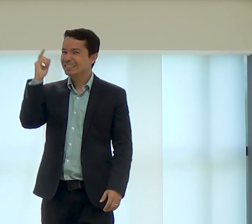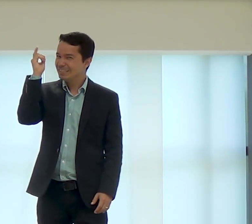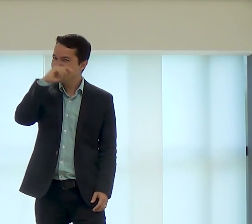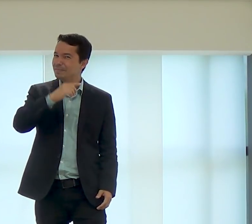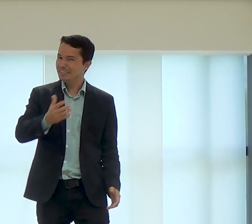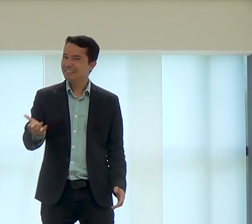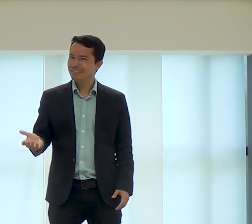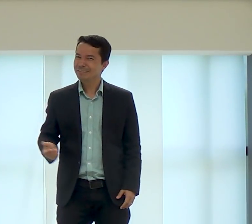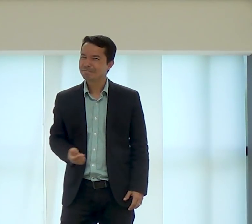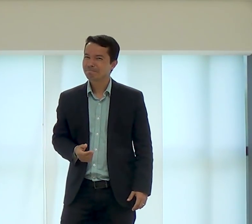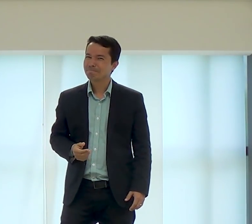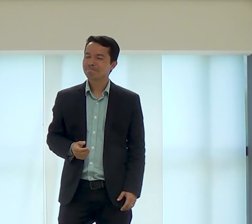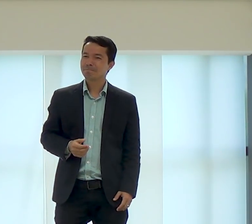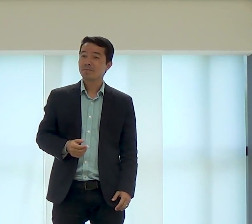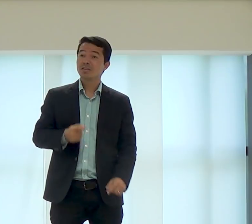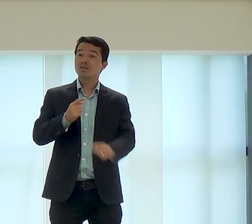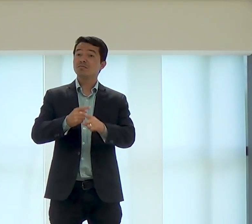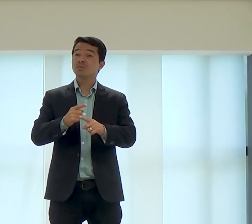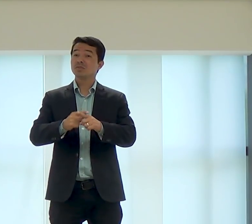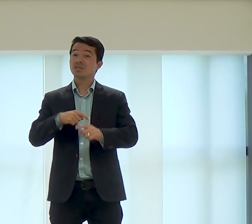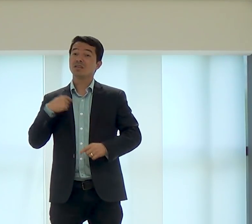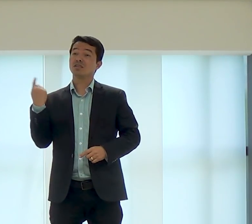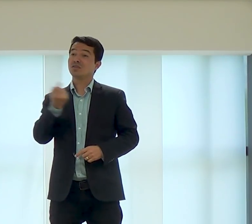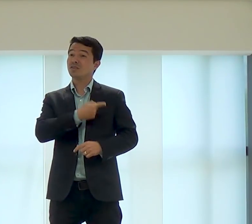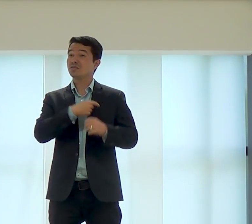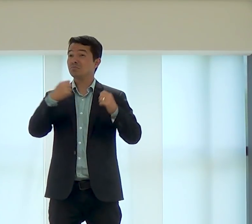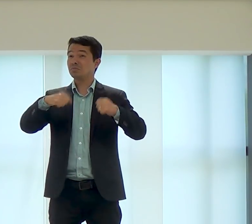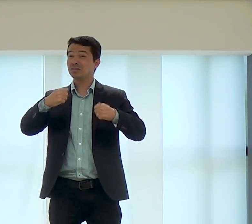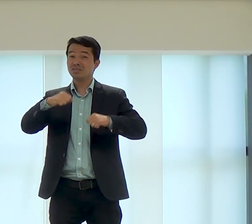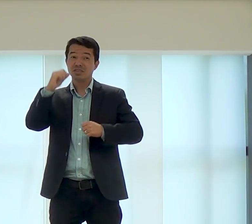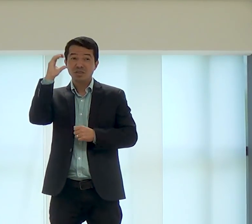acontece, se gasta por tanta bobeira,